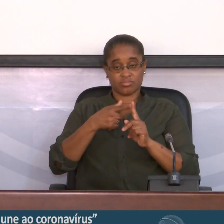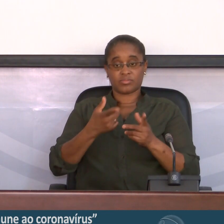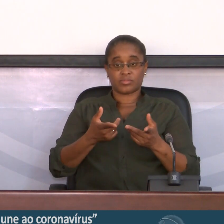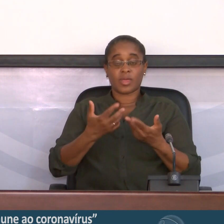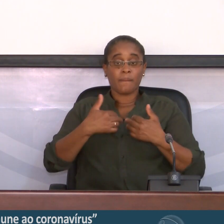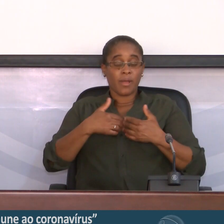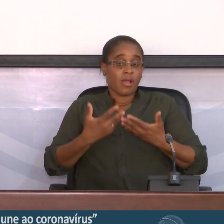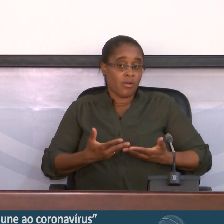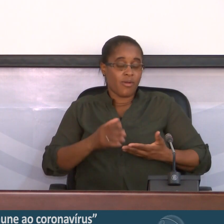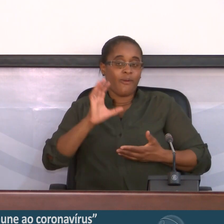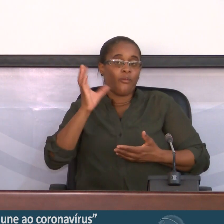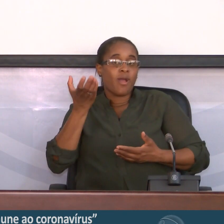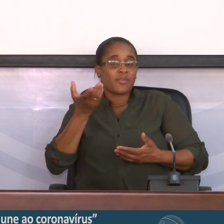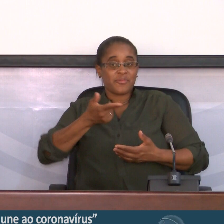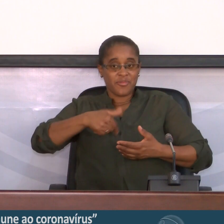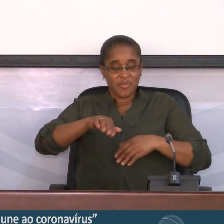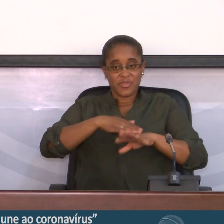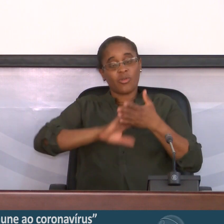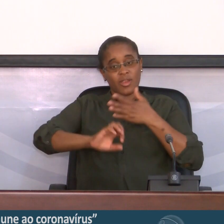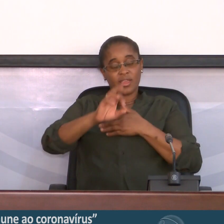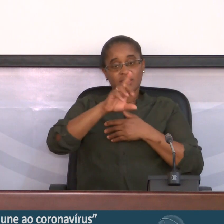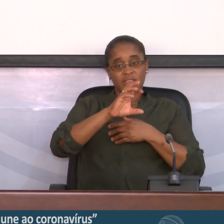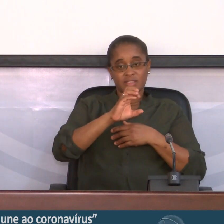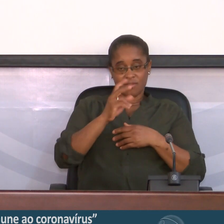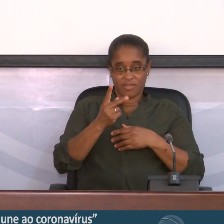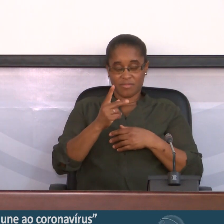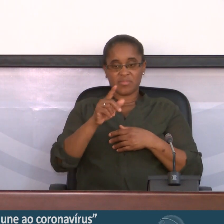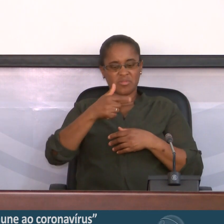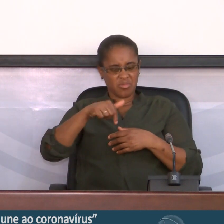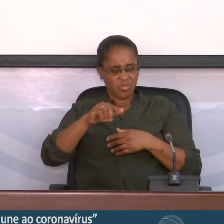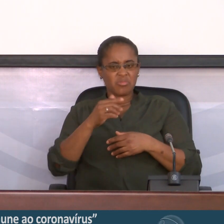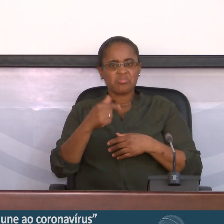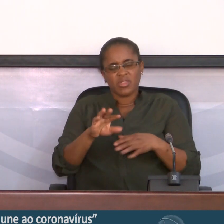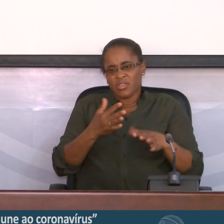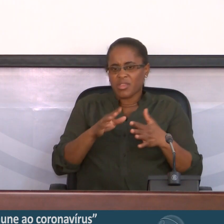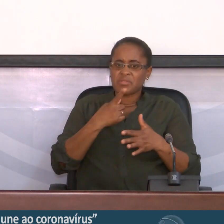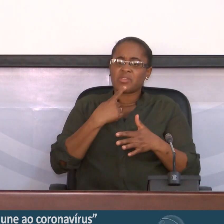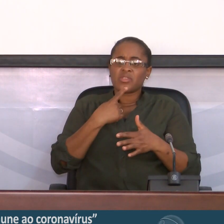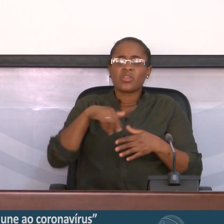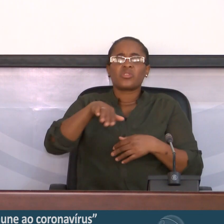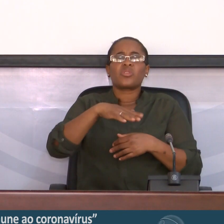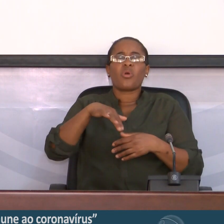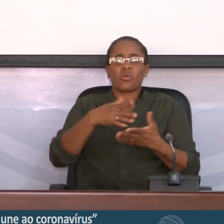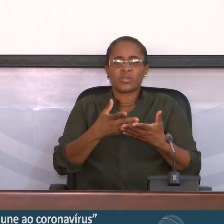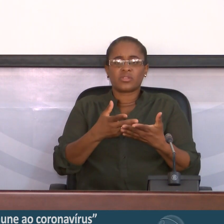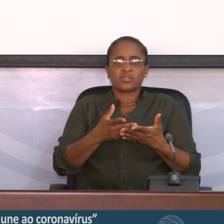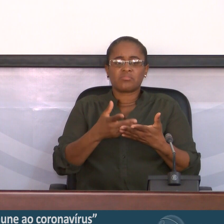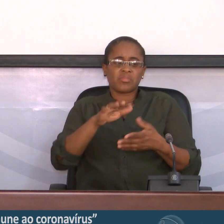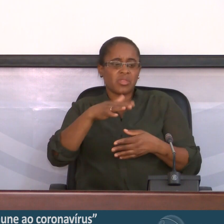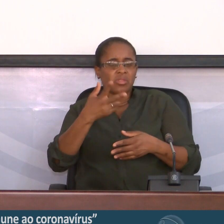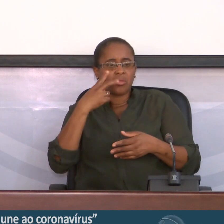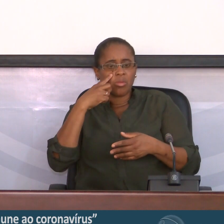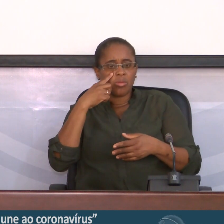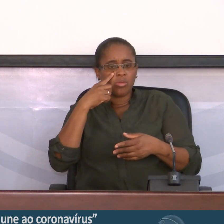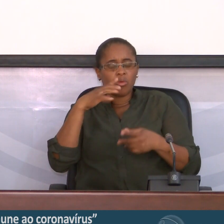quando nós fazemos os diagnósticos, temos que tentar entender de onde é que tentar encontrar a